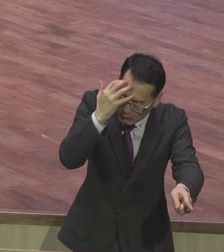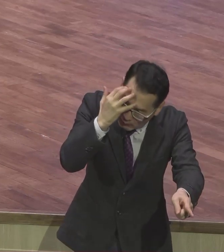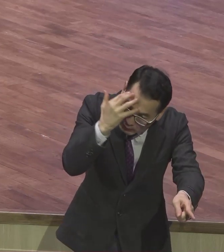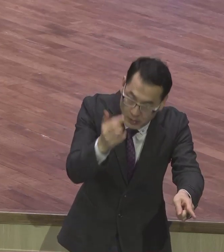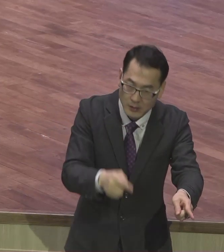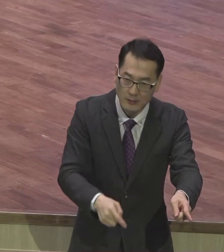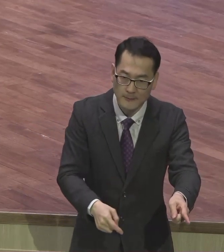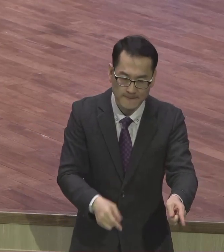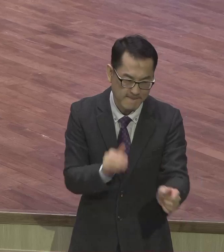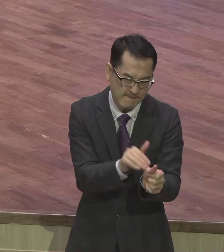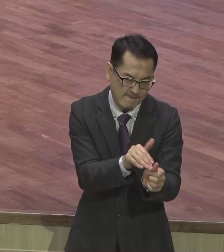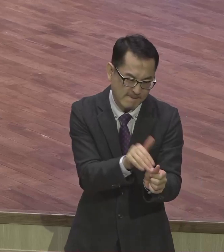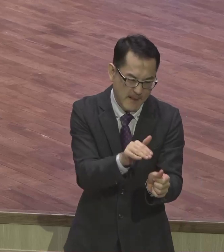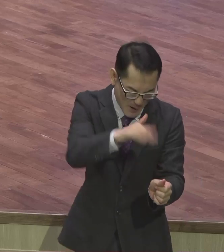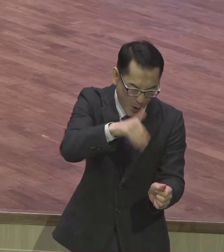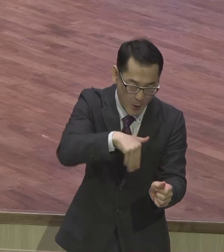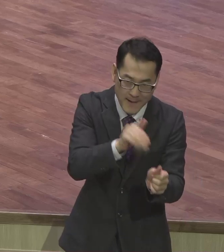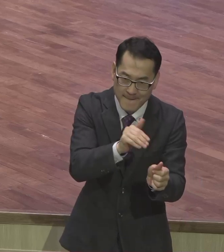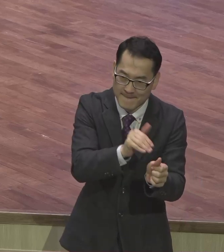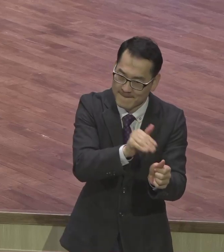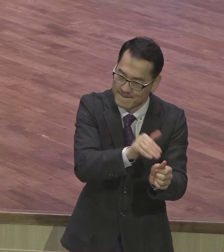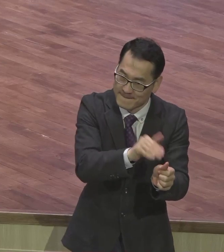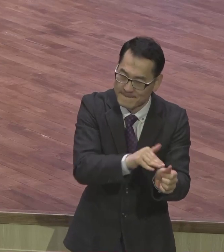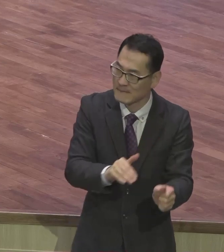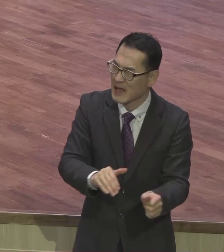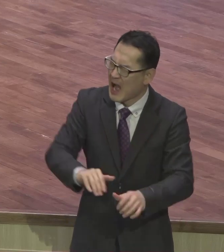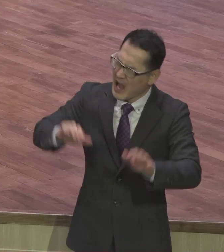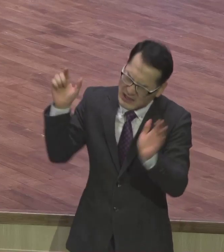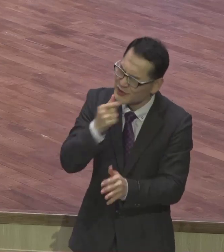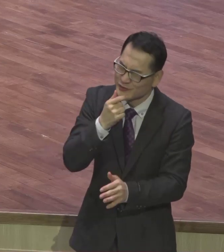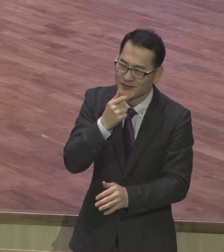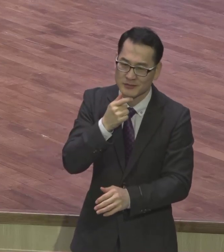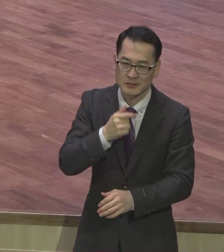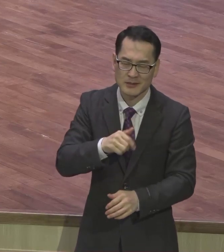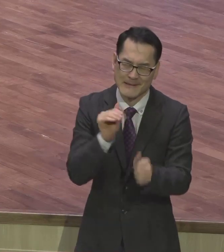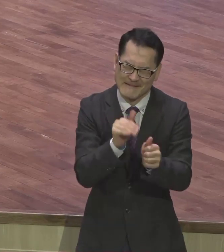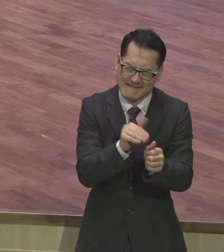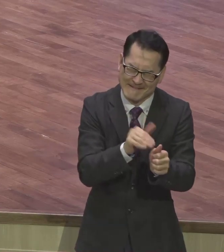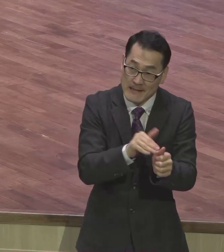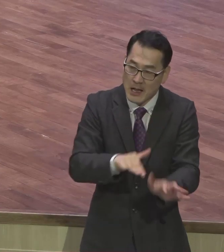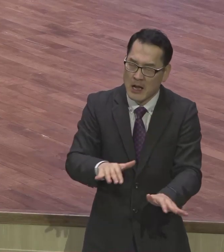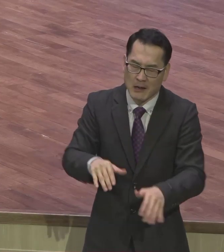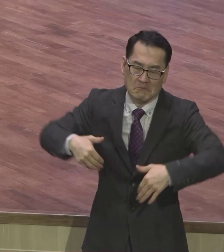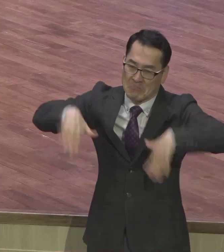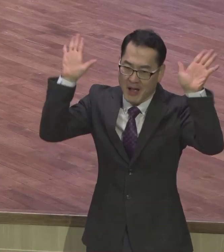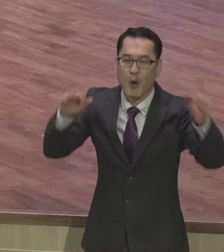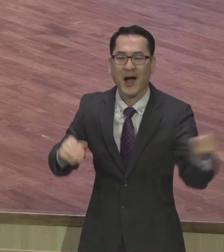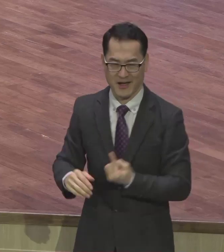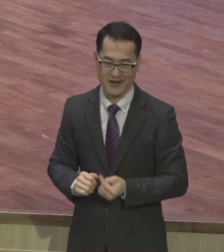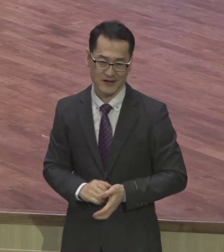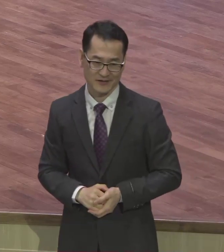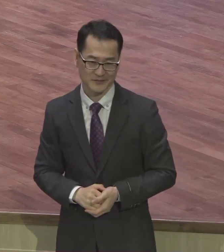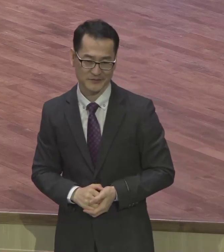계속 간섭하신다니까 이미 여러분은 예정되어 있었기 때문에 오늘 부르신 받은 점을 믿으시기 바랍니다.